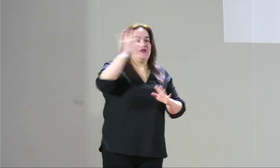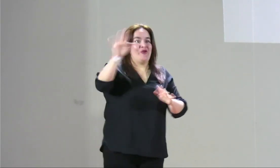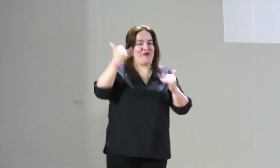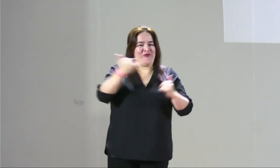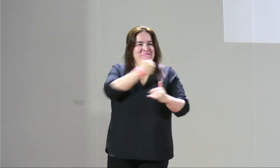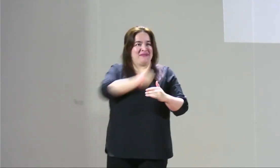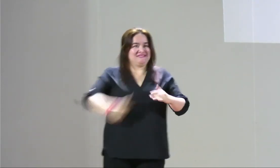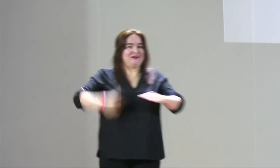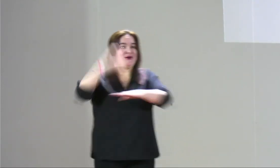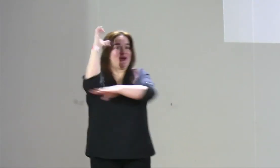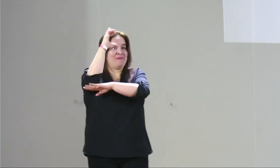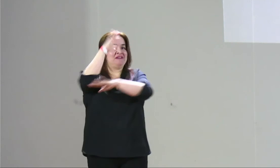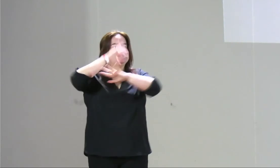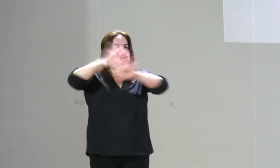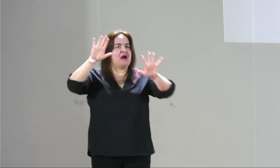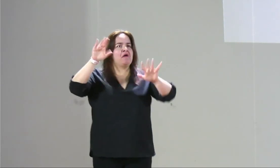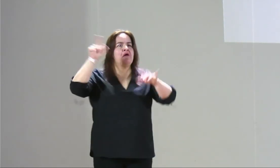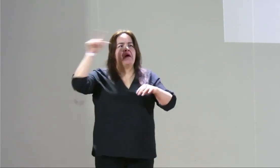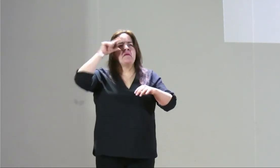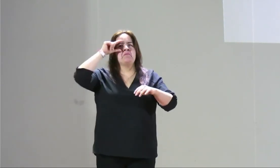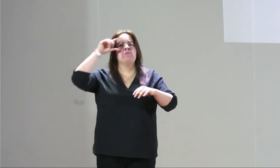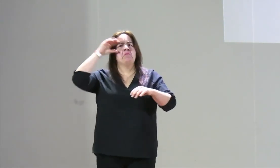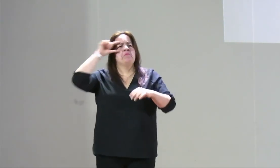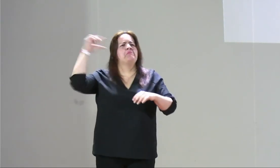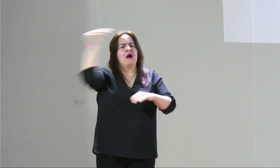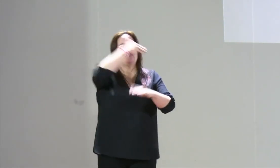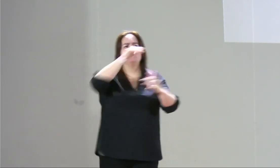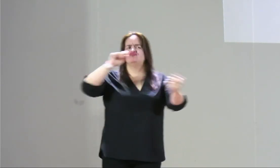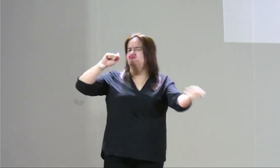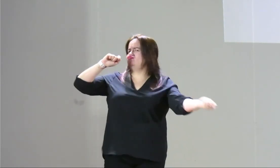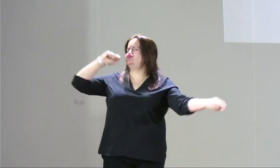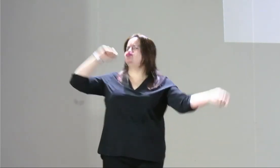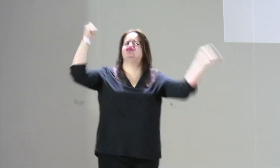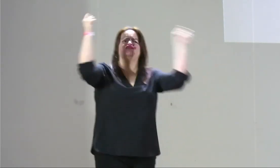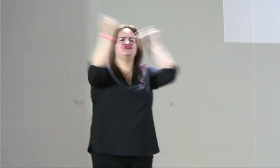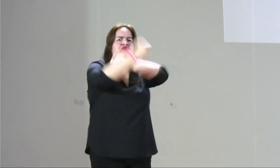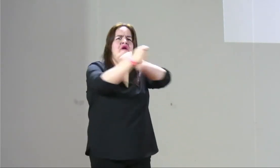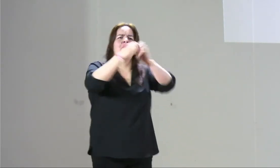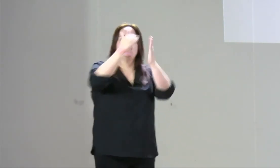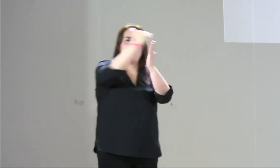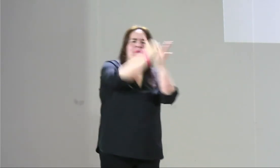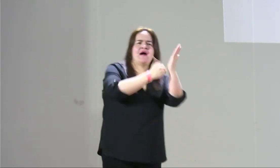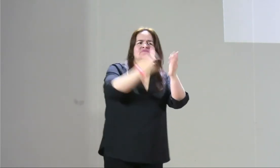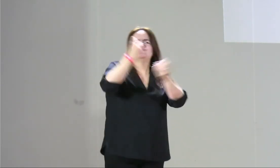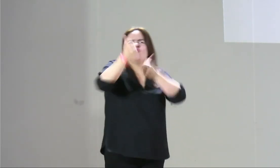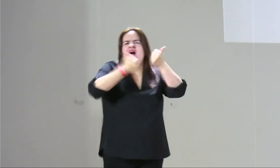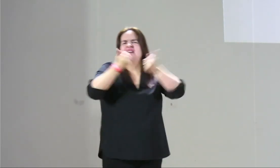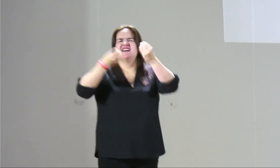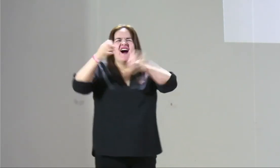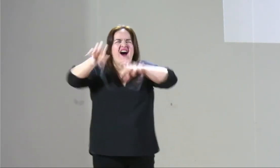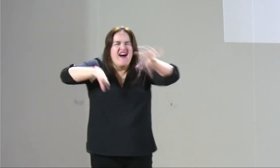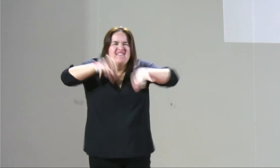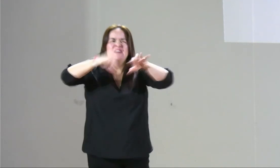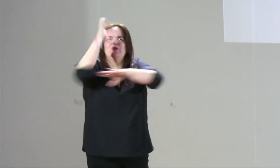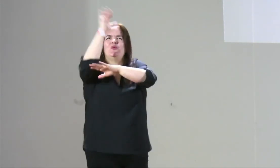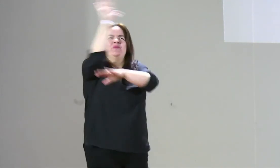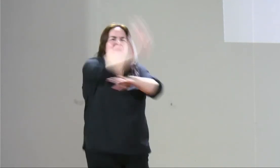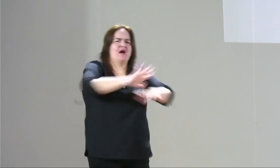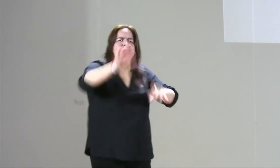ahora bien ahora con el nuevo gobierno a cargo del doctor Petro él dice bueno vamos a hacer unos cambios en las